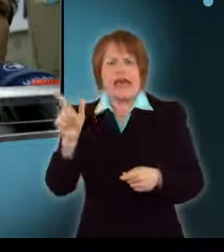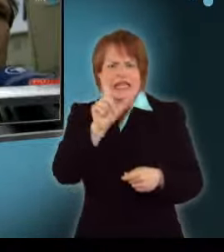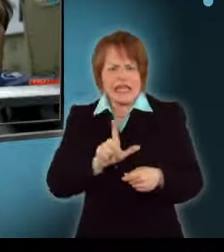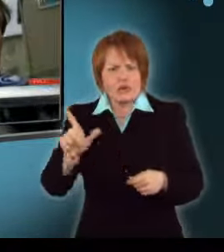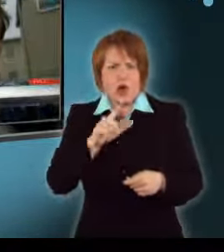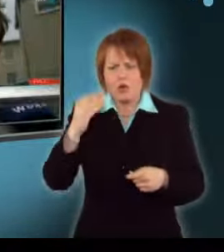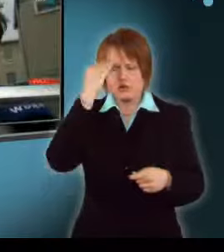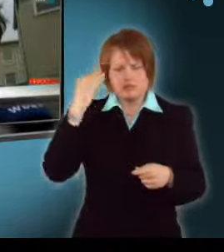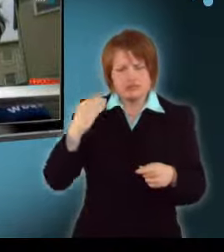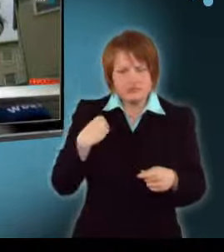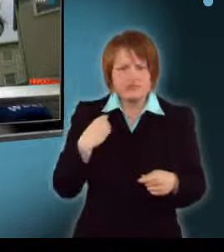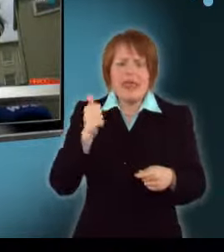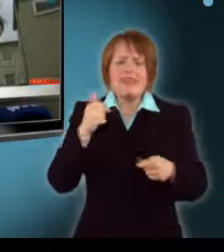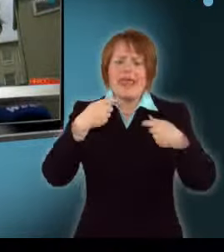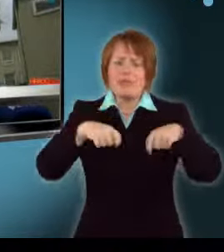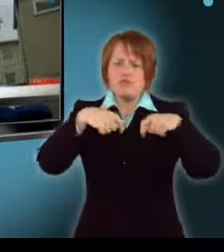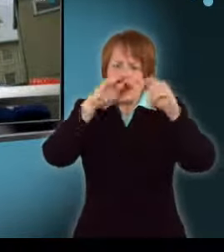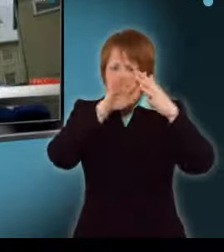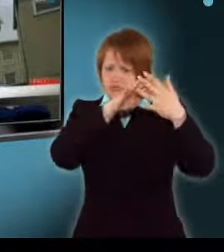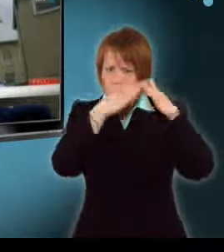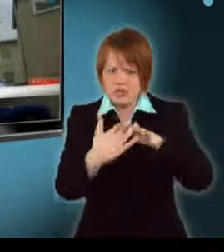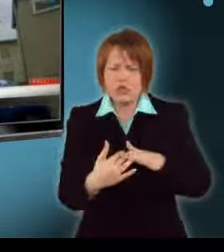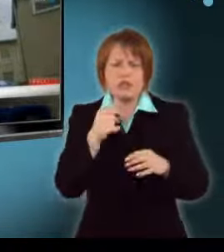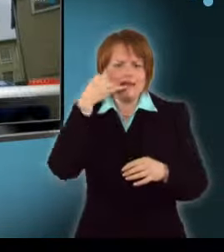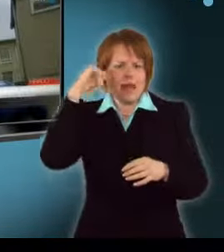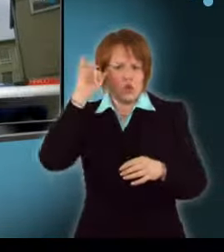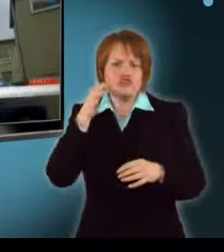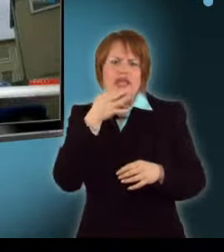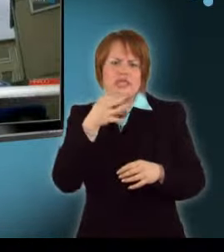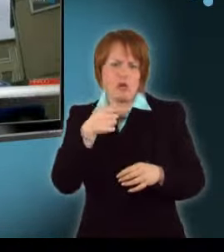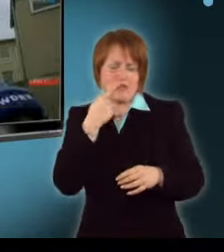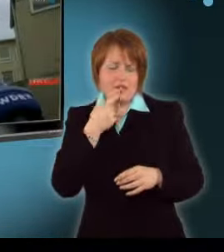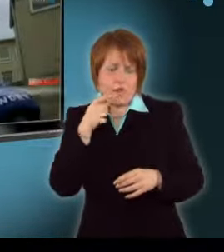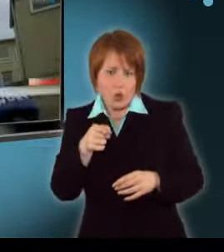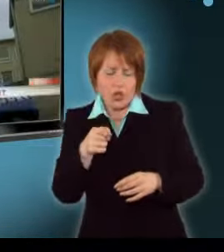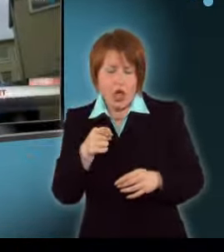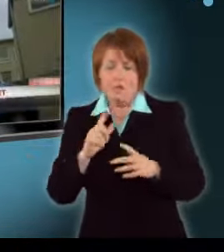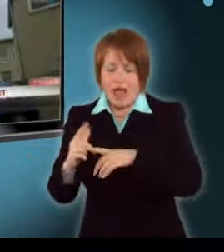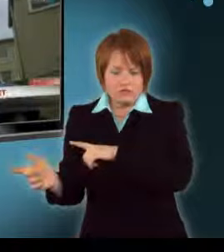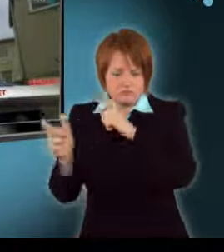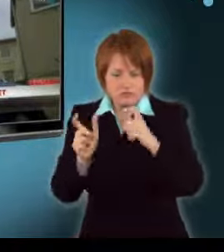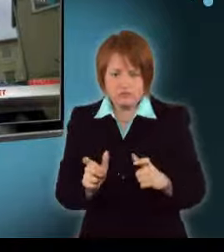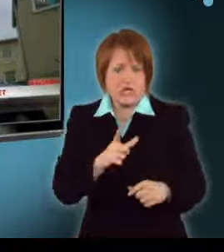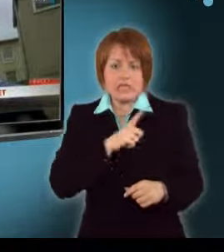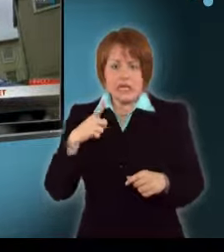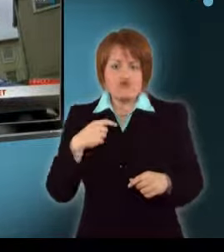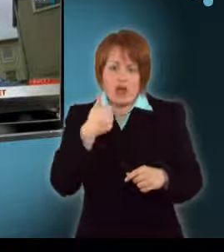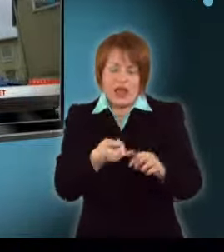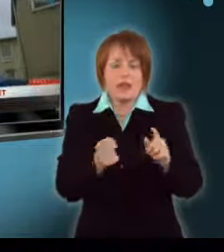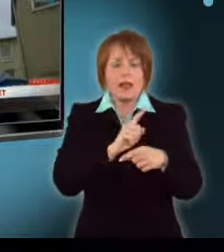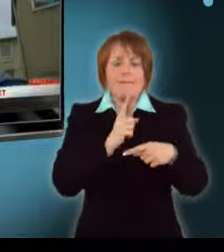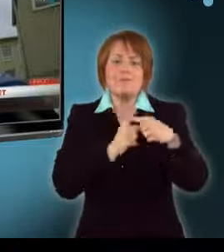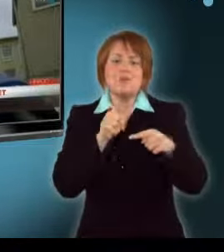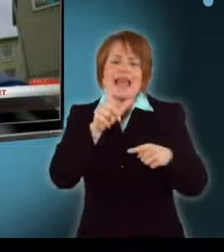kaptuk az értesítést, hogy egy épület összedölt, mondja a Kölni rendőrségi szóvívős. Mire kiértek, kiderült, hogy nem csupán a levéltár,